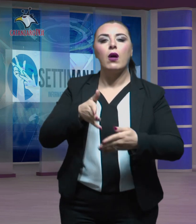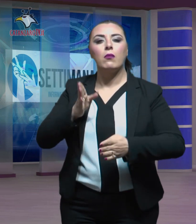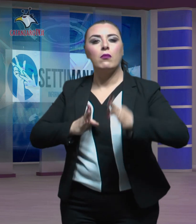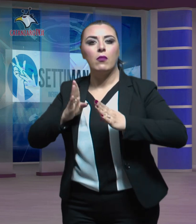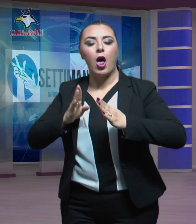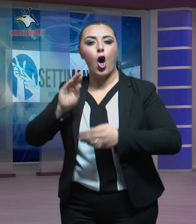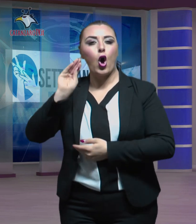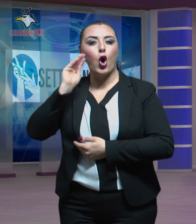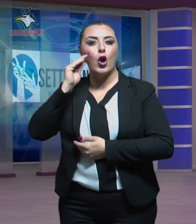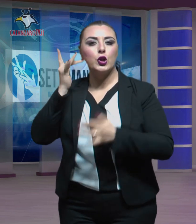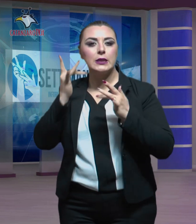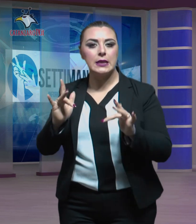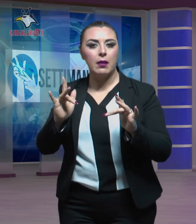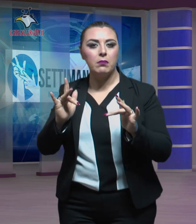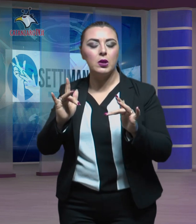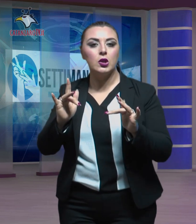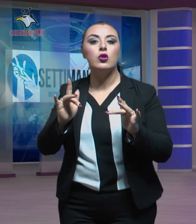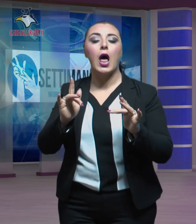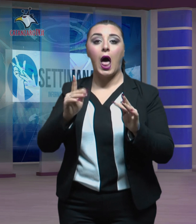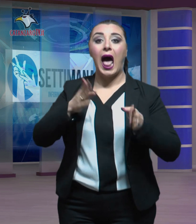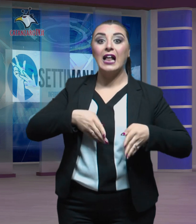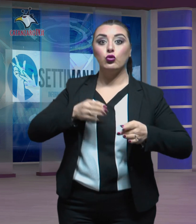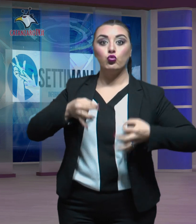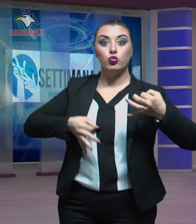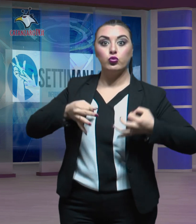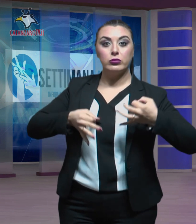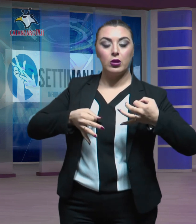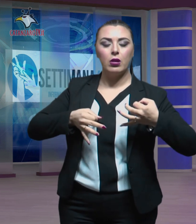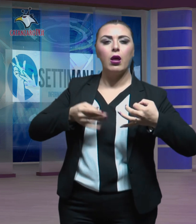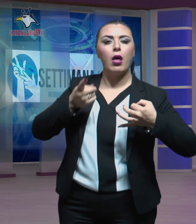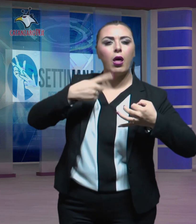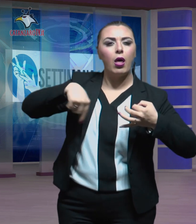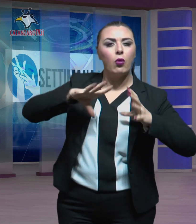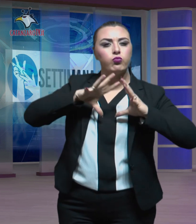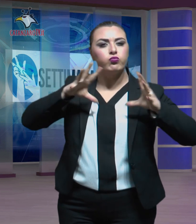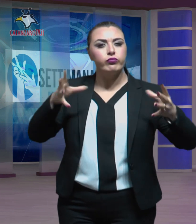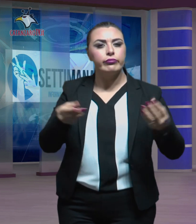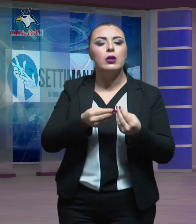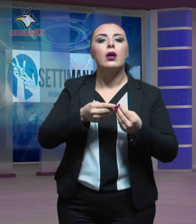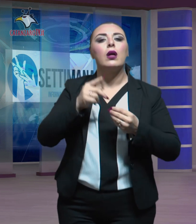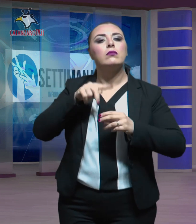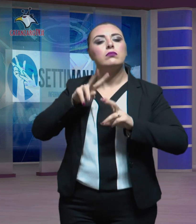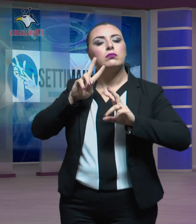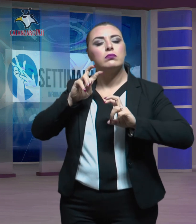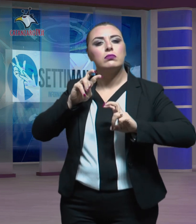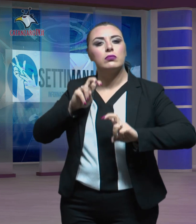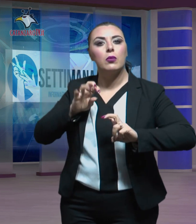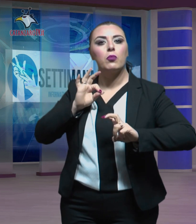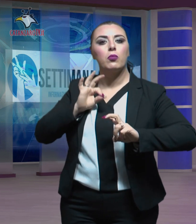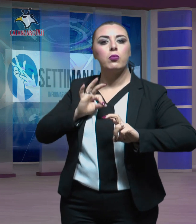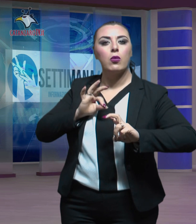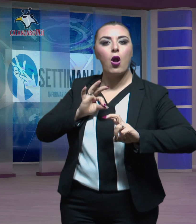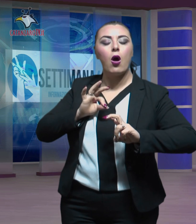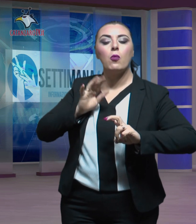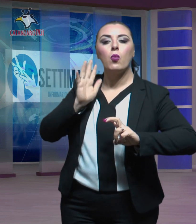corruzione semplice e in atti giudiziari. Sarebbero questi i reati contestati a